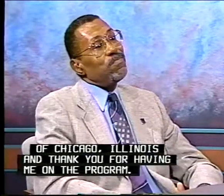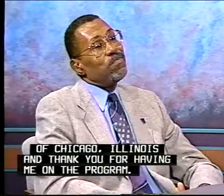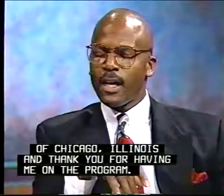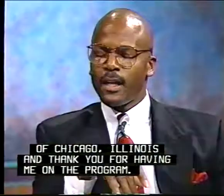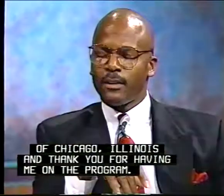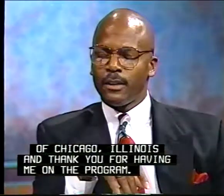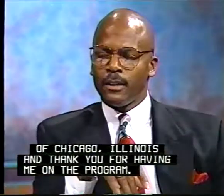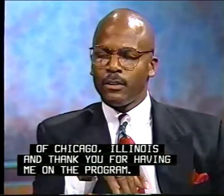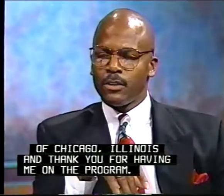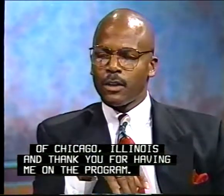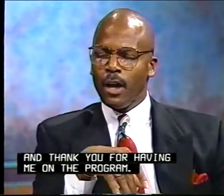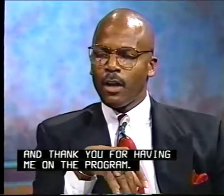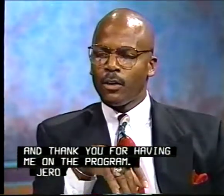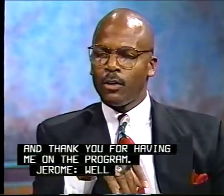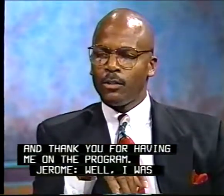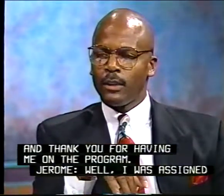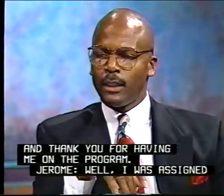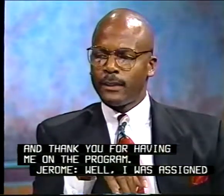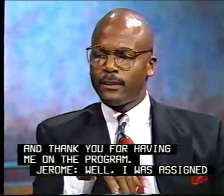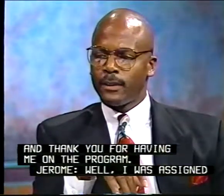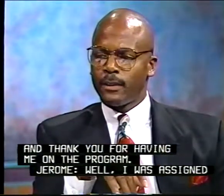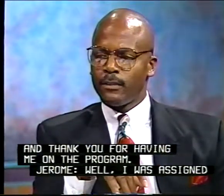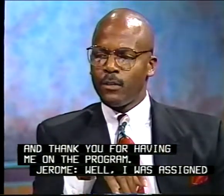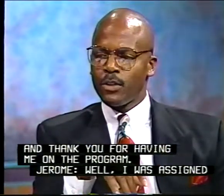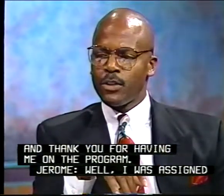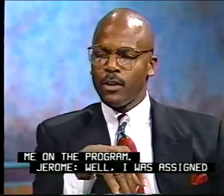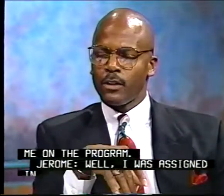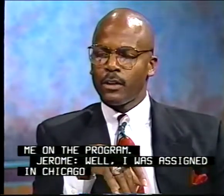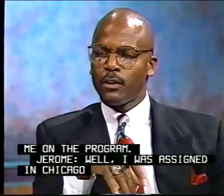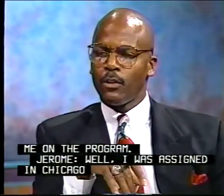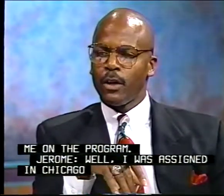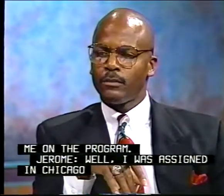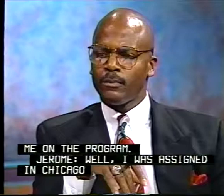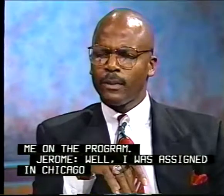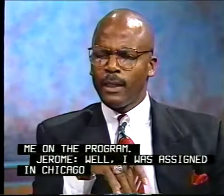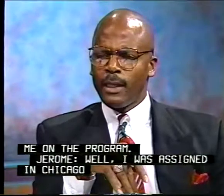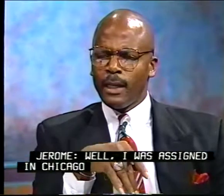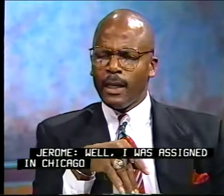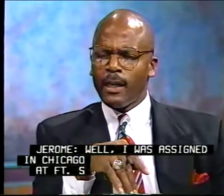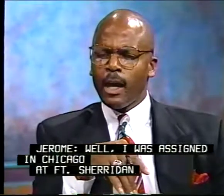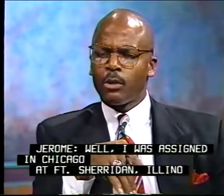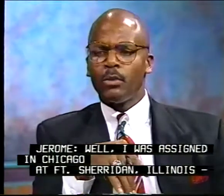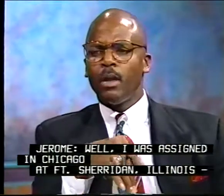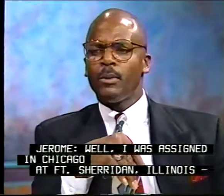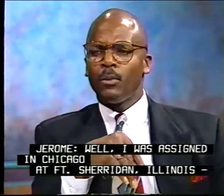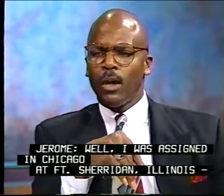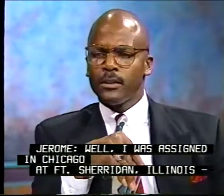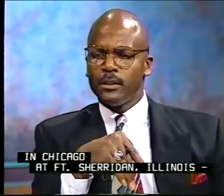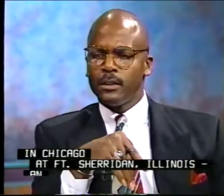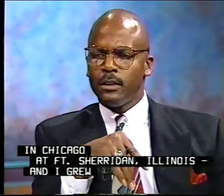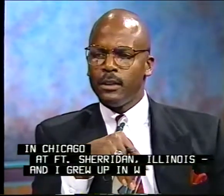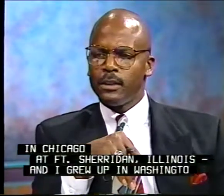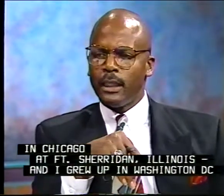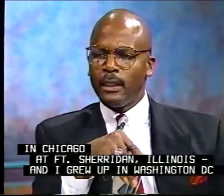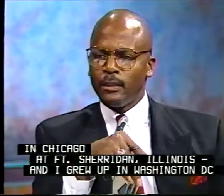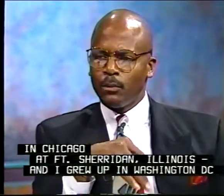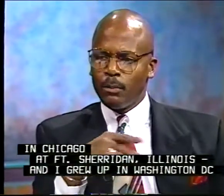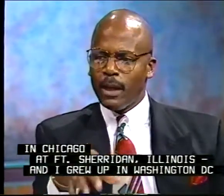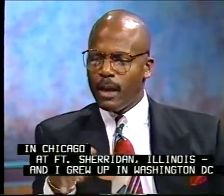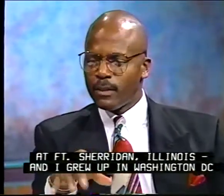assigned in Chicago at Fort Sheridan, Illinois. And I grew up in Washington, D.C. We may have an